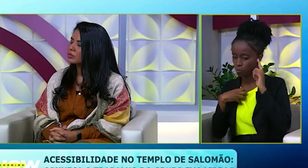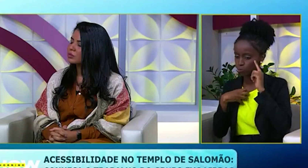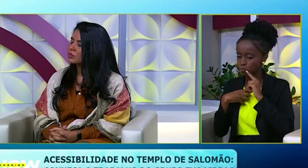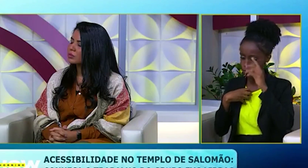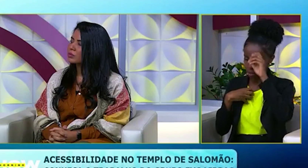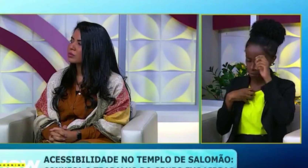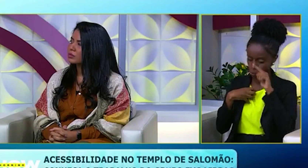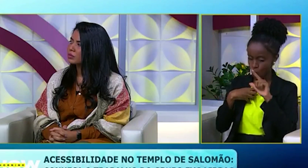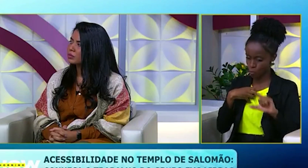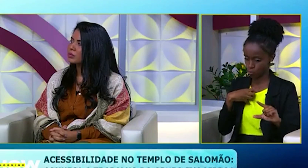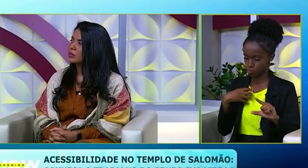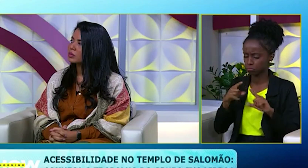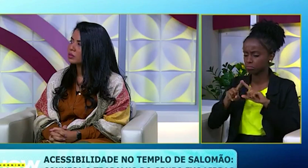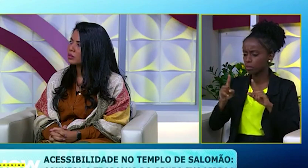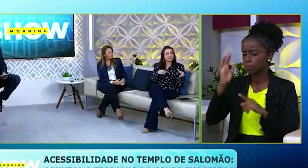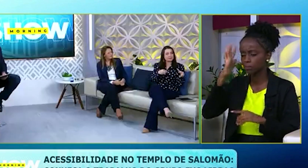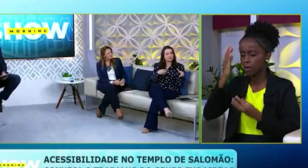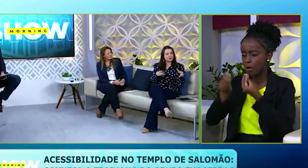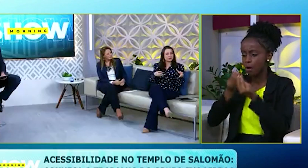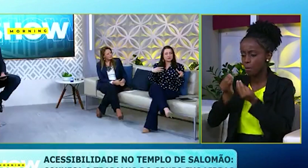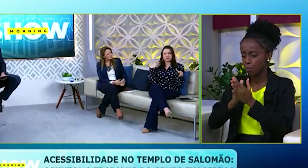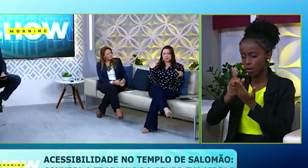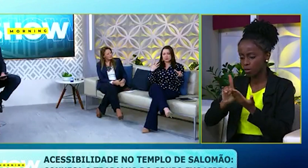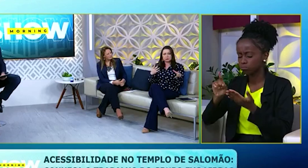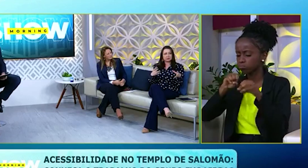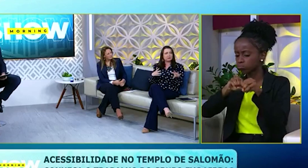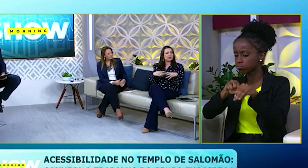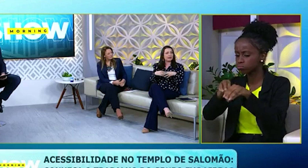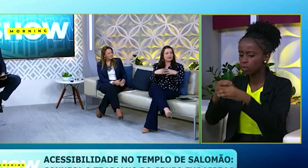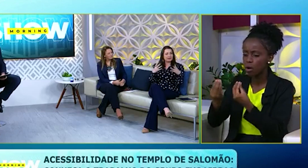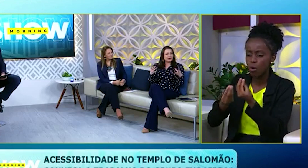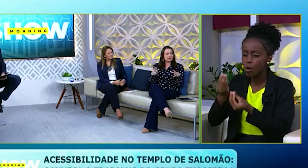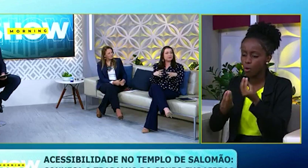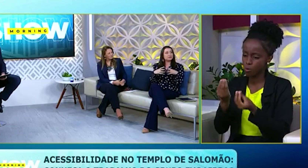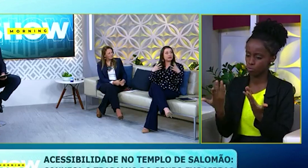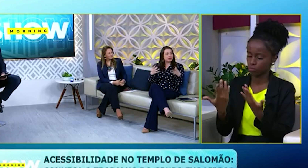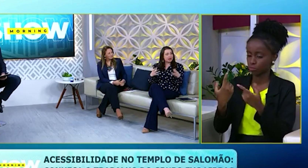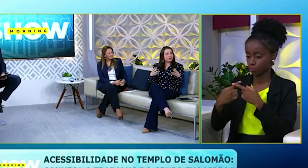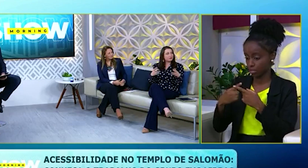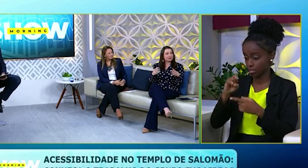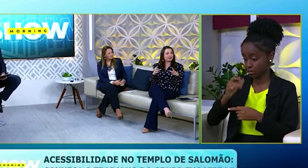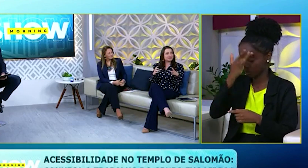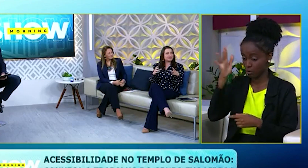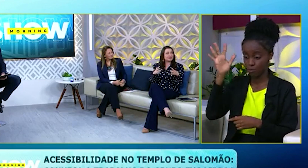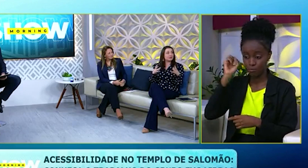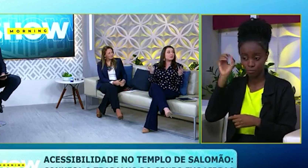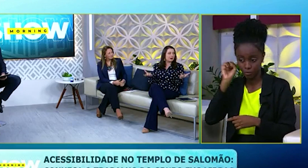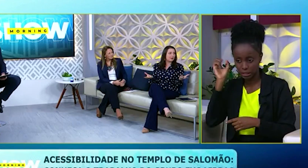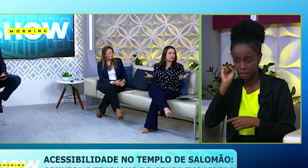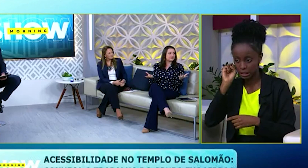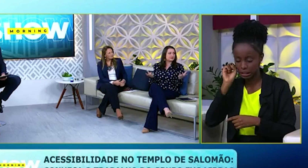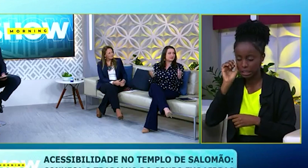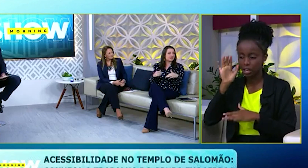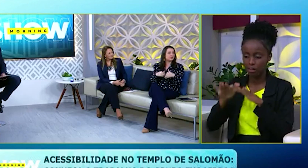ensinar a palavra de Deus. Que até para as pessoas que escutam, falam, já é algo que não é